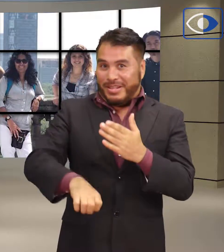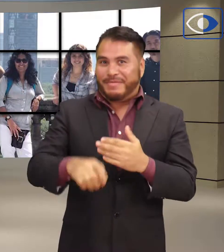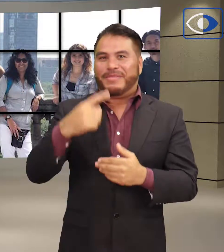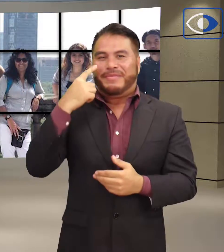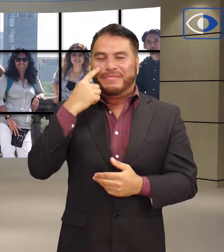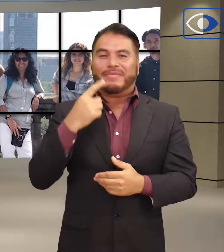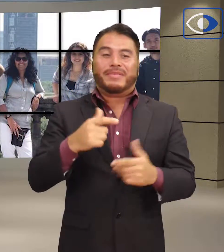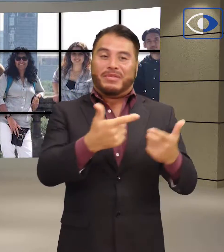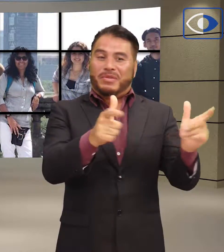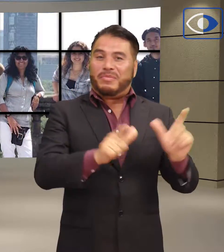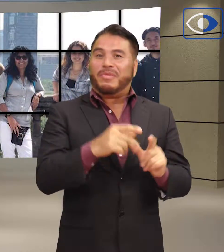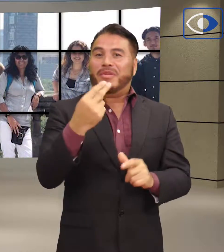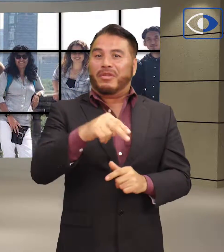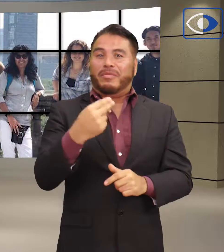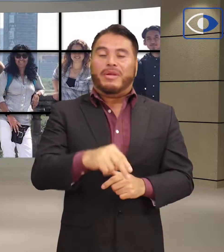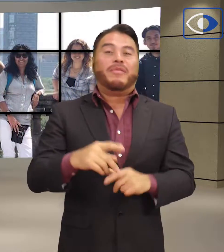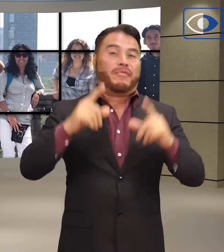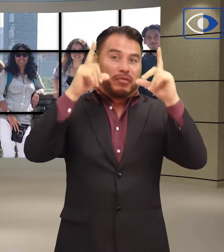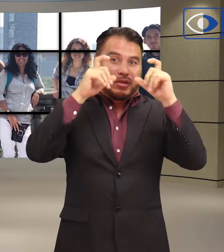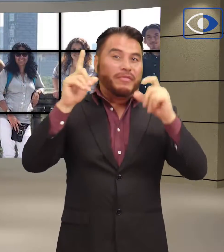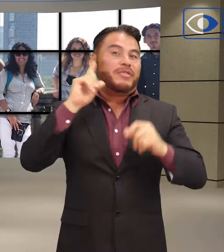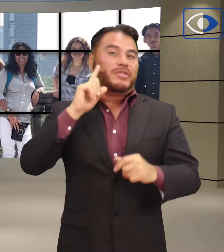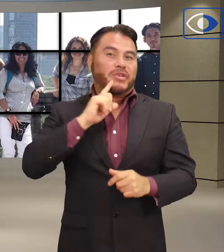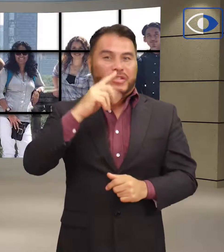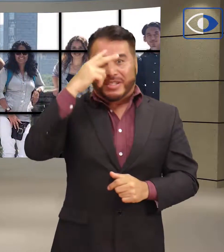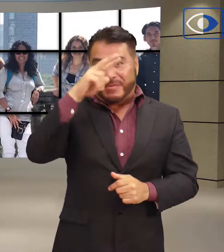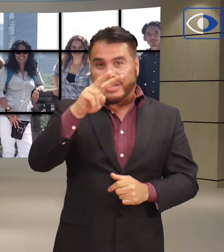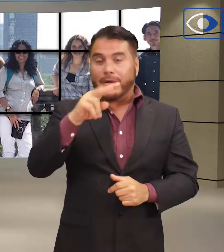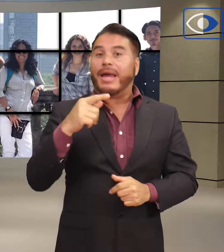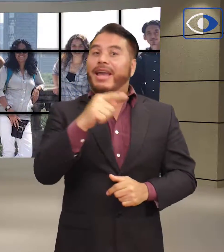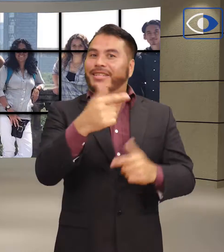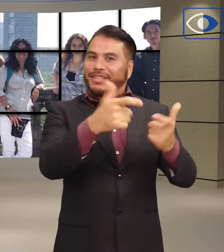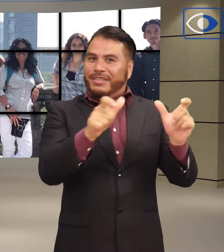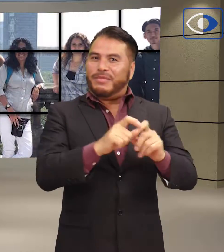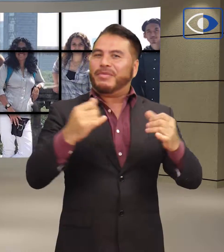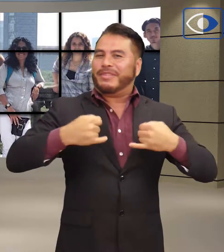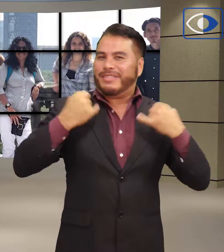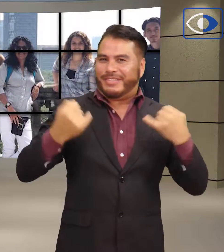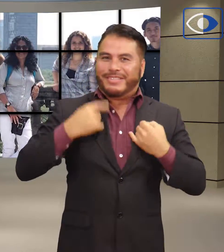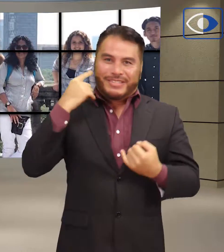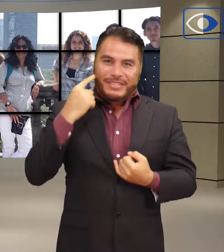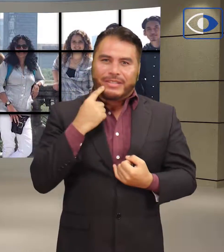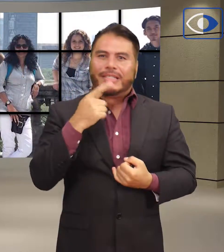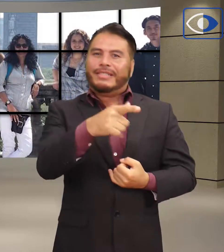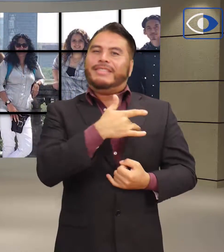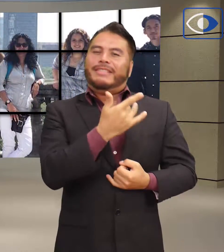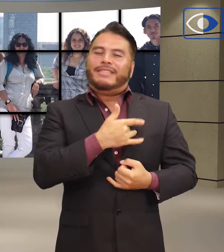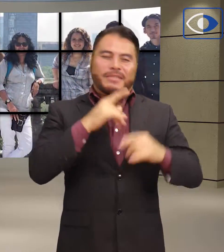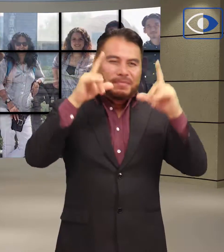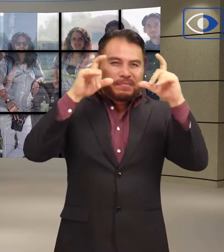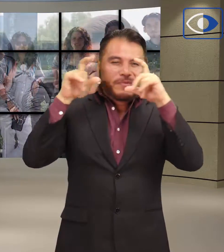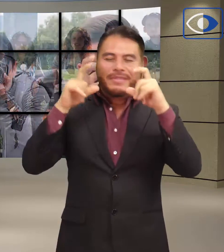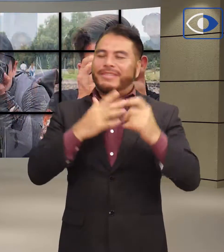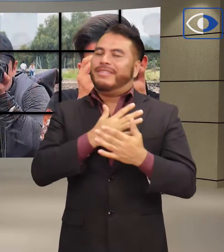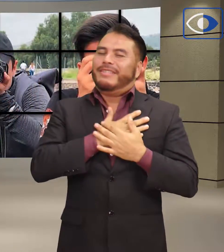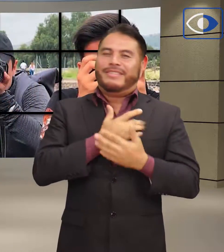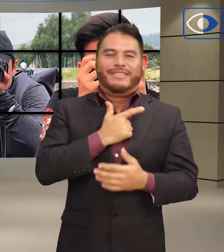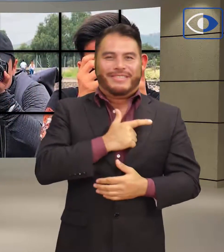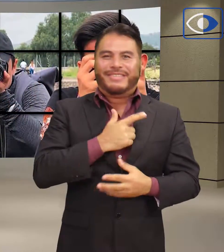Este es el ejemplo de fotógrafos sordos de México, un grupo de jóvenes sordos que iniciaron con esta inquietud por el gusto por la